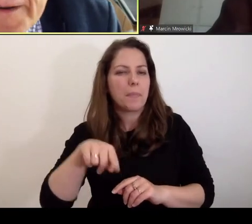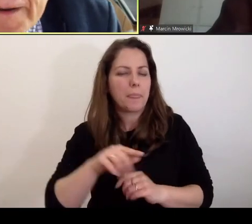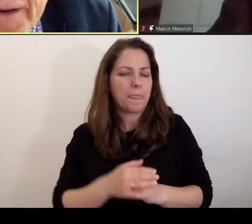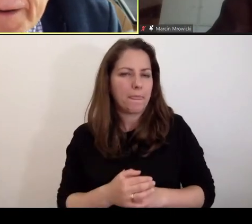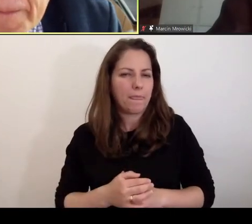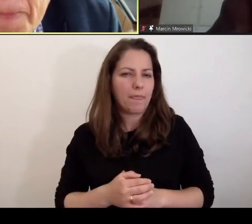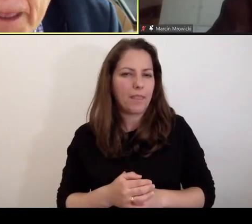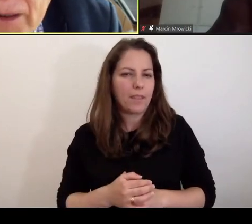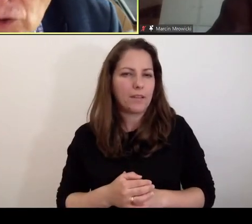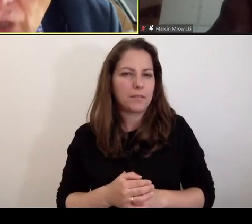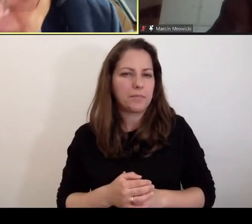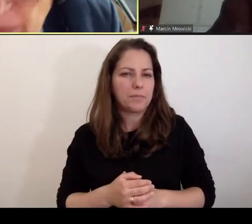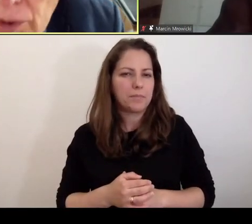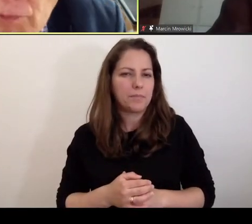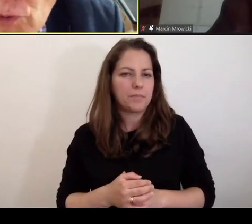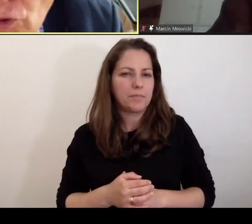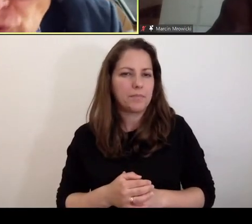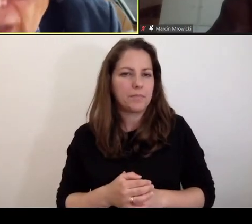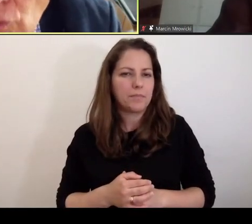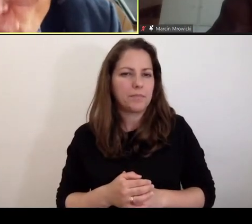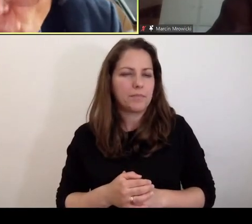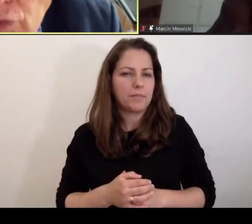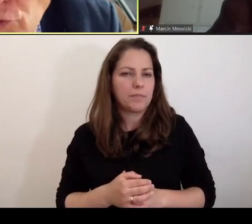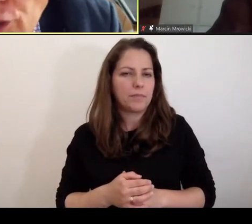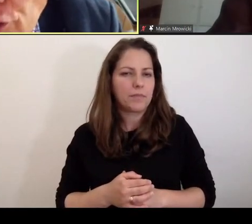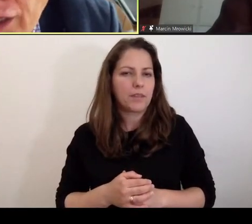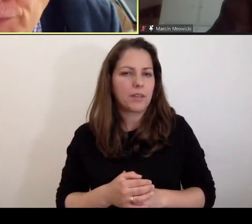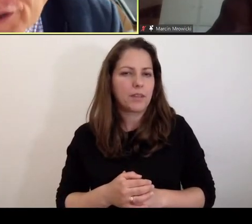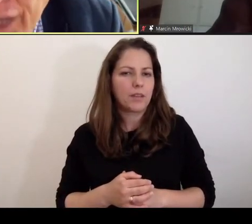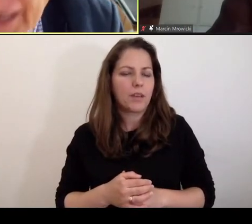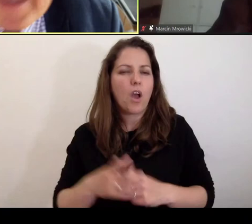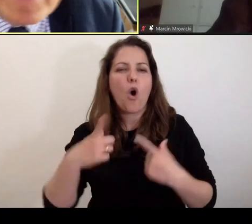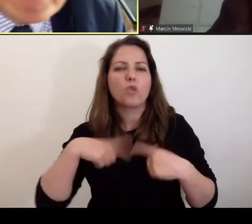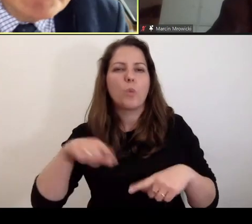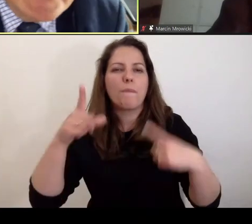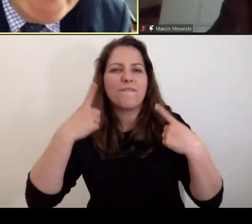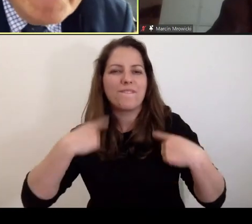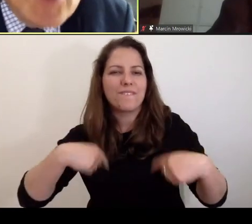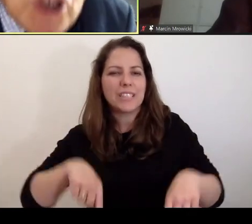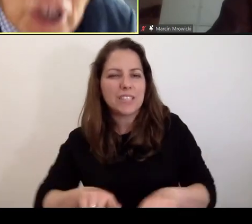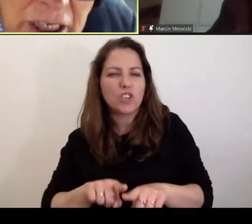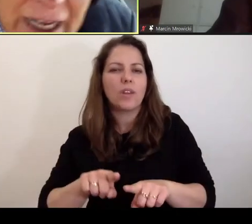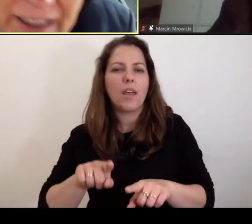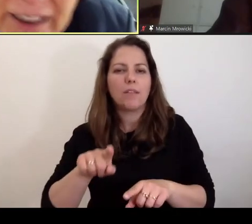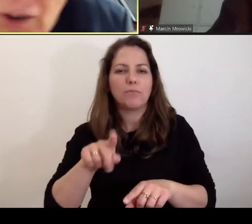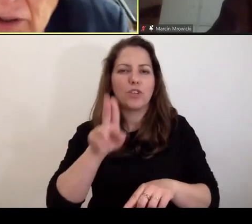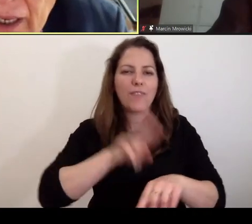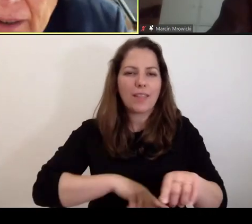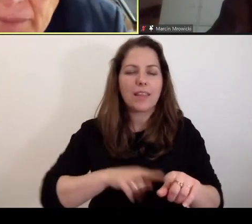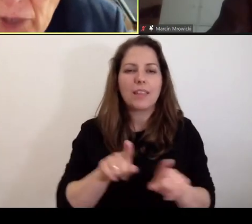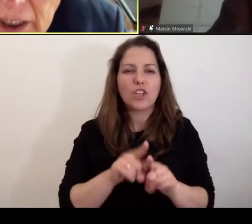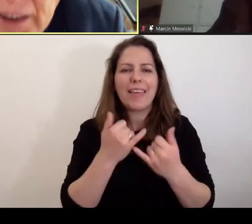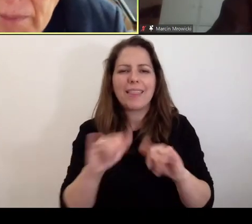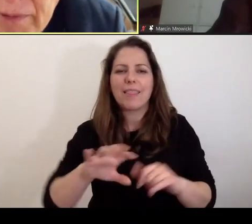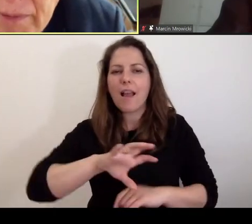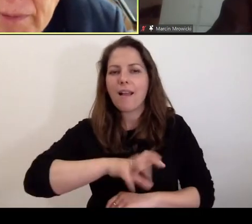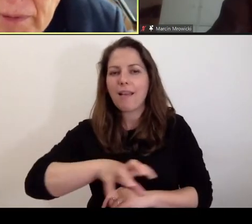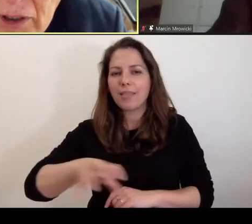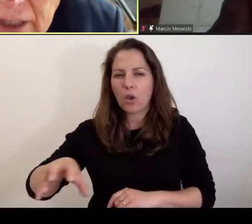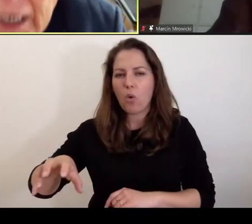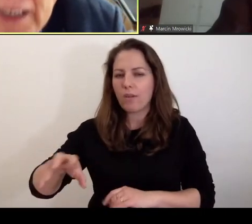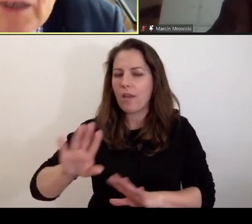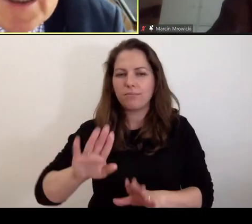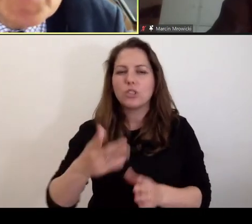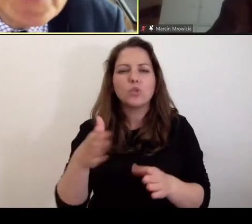czasem nam likwidują, świadków również fizycznie, to jest inna kategoria przestępstw.